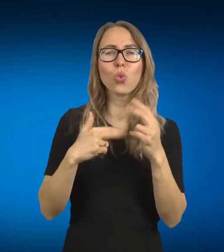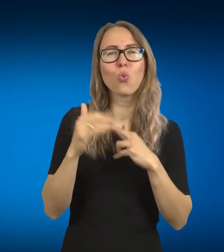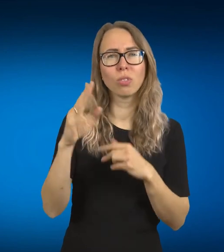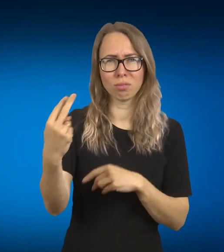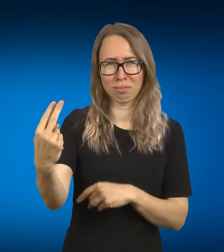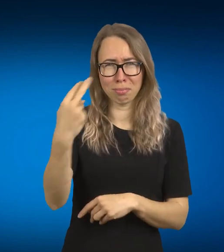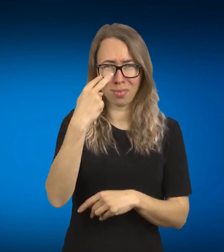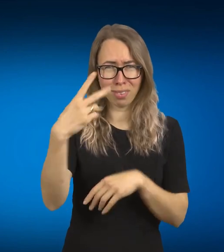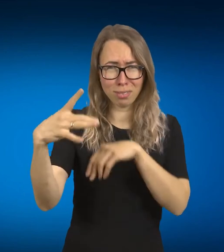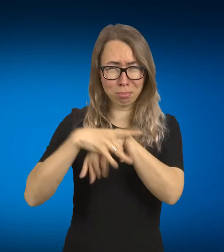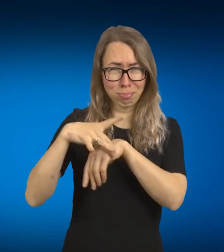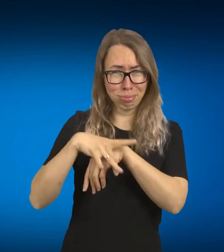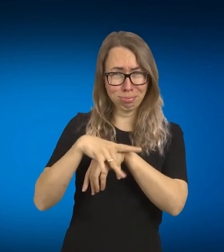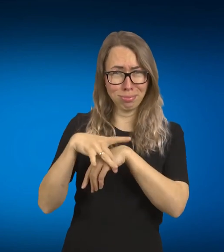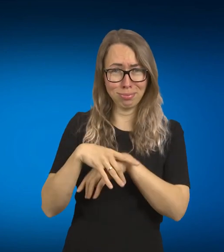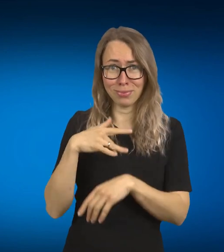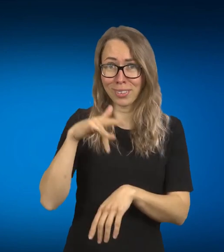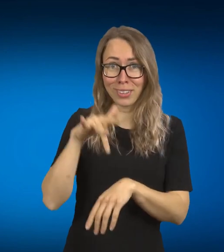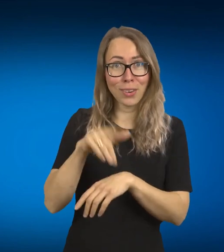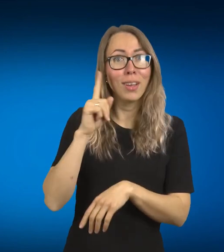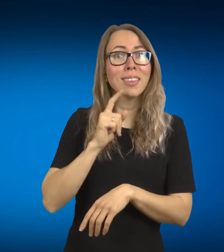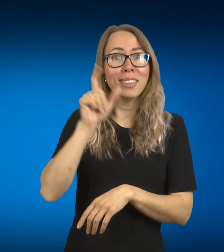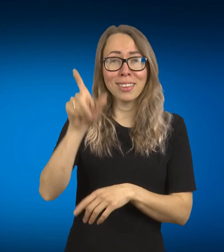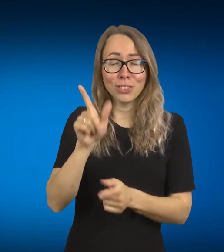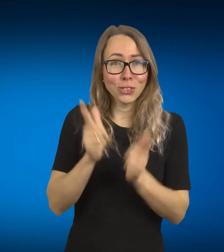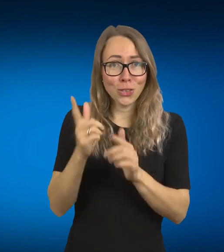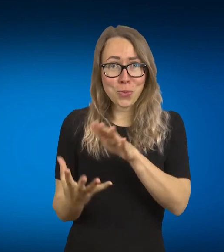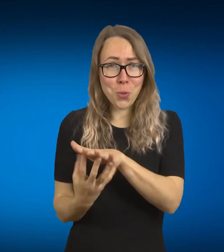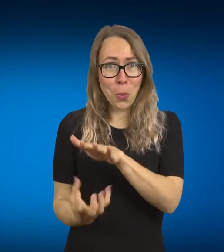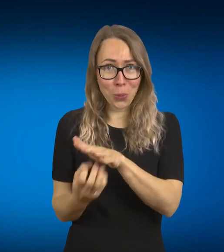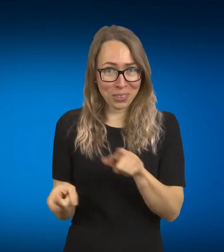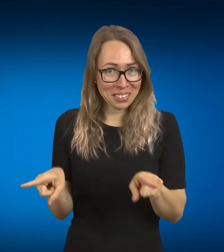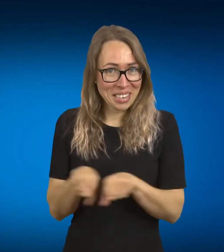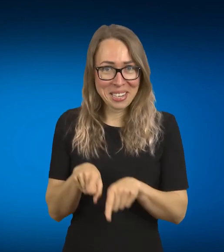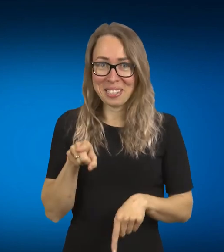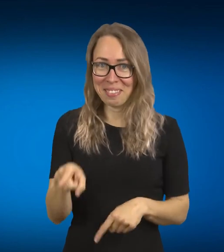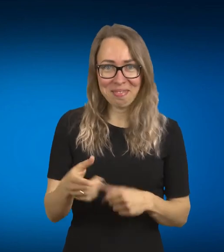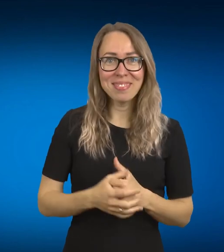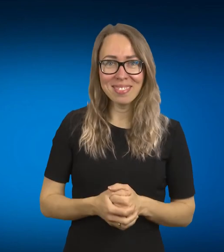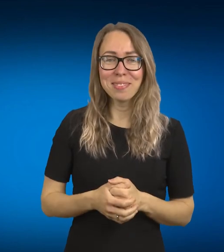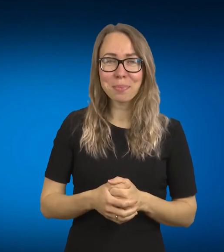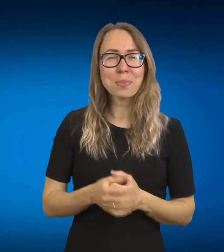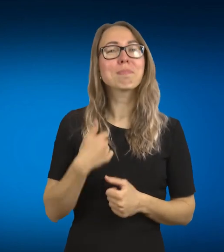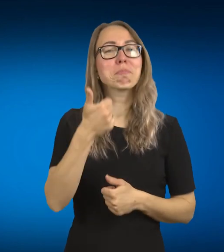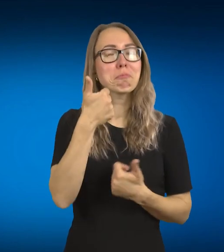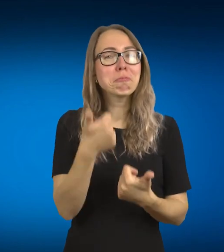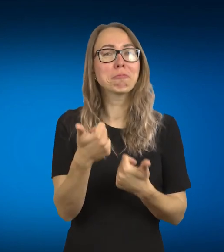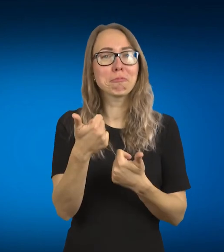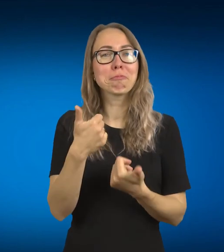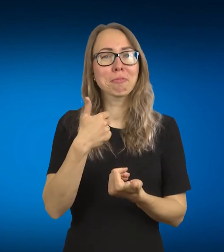išlavintas tas pojūtis. Tai aš net tokiam apibendrinimui, aš tikrai sąmoningai tavęs paklausiu apskritai, ar tu